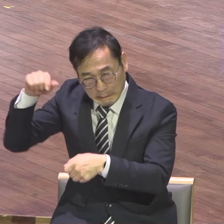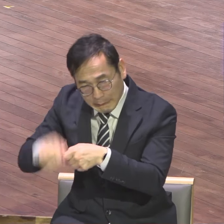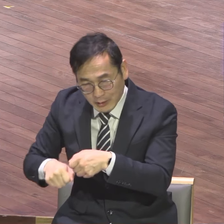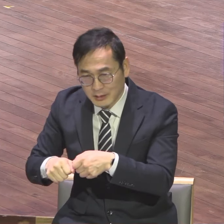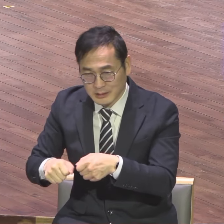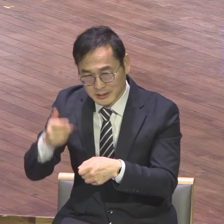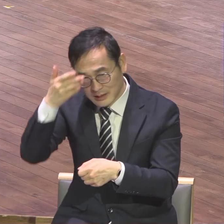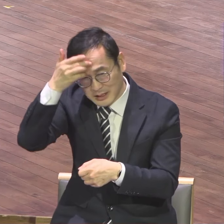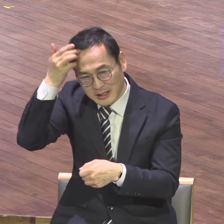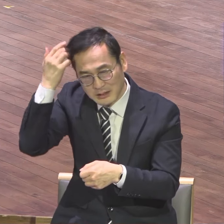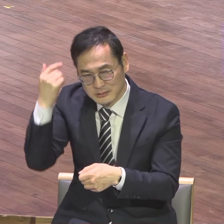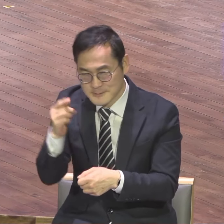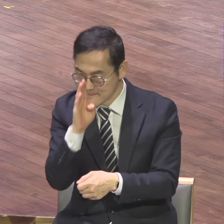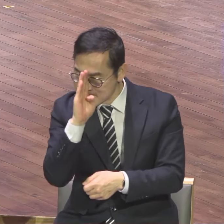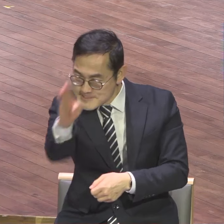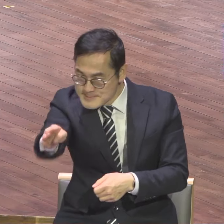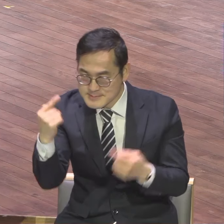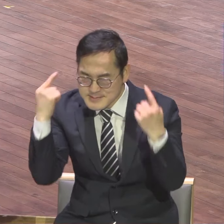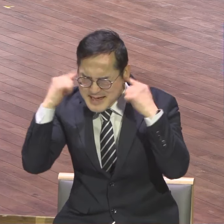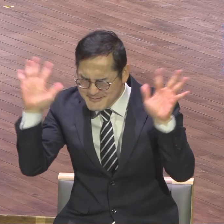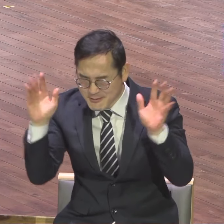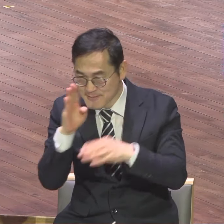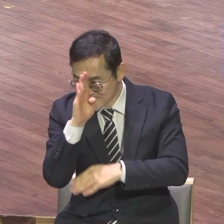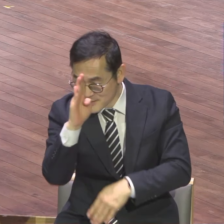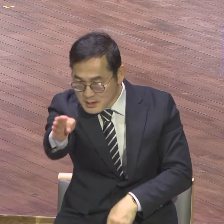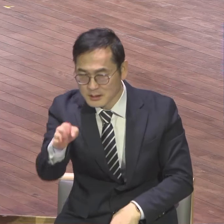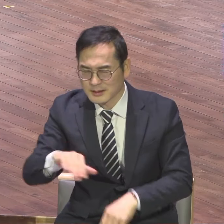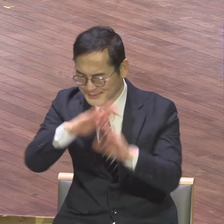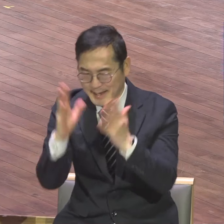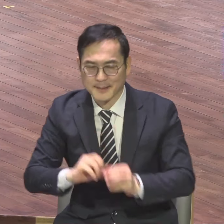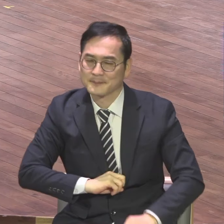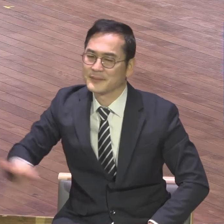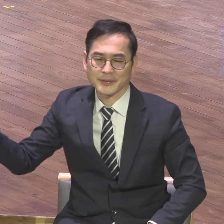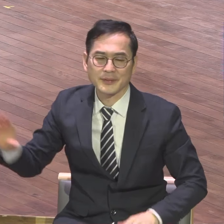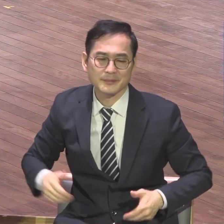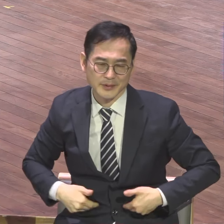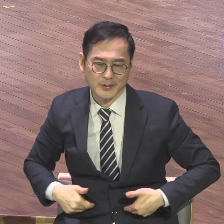어제 가지고 있던 거 다 벗어나야 된다니까요. 고정관념 저 사람 저렇다 하더라.